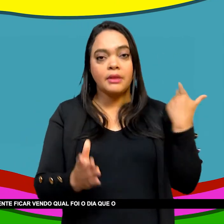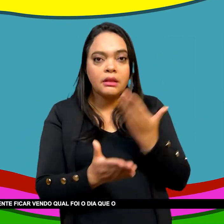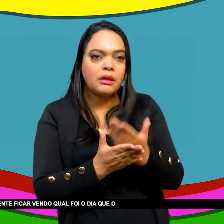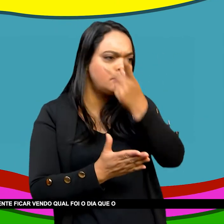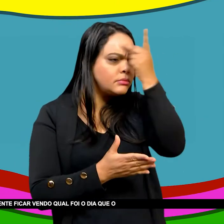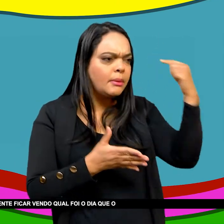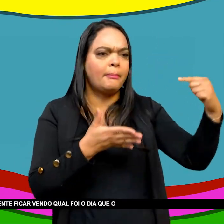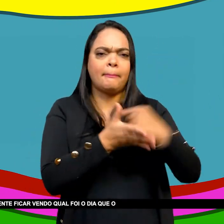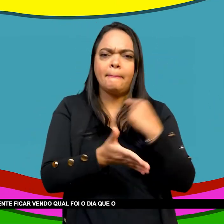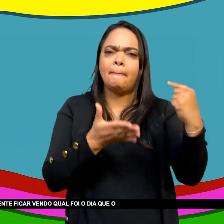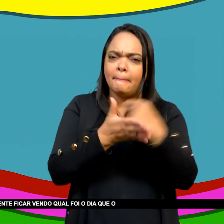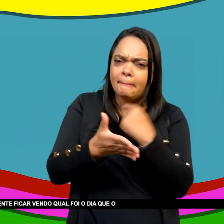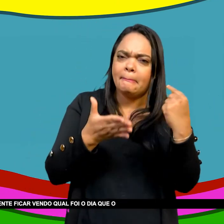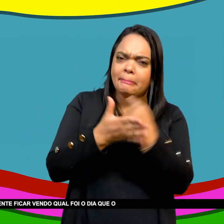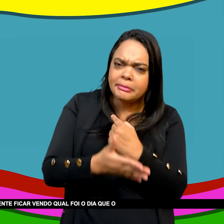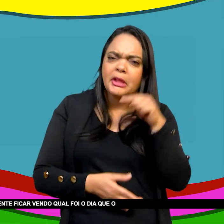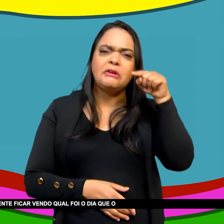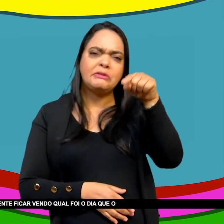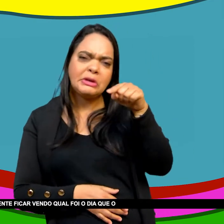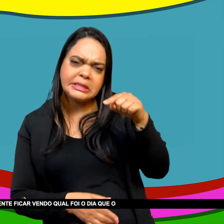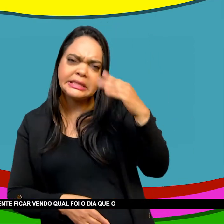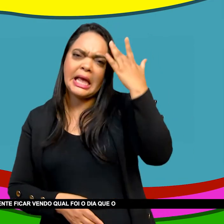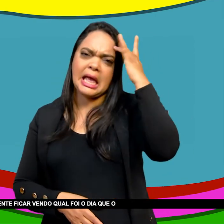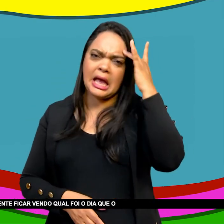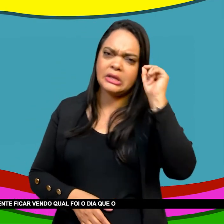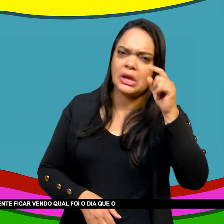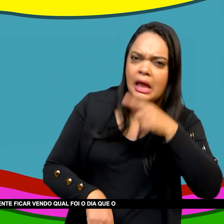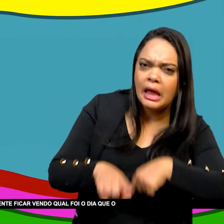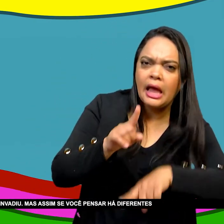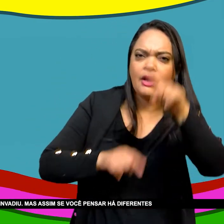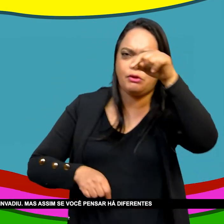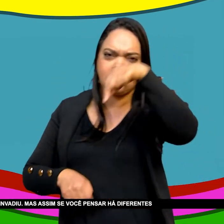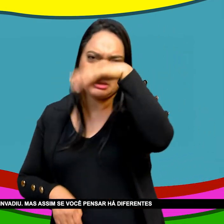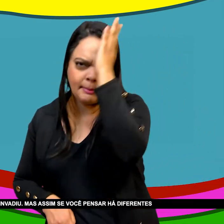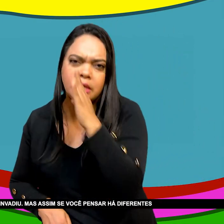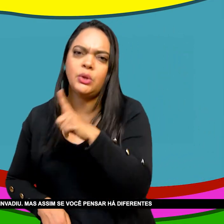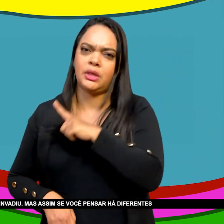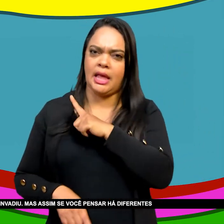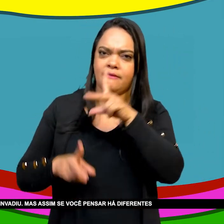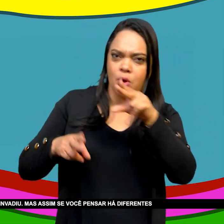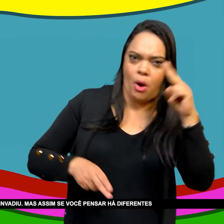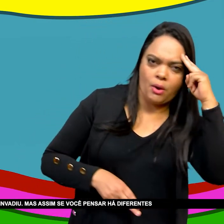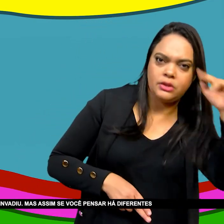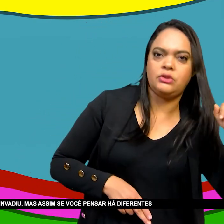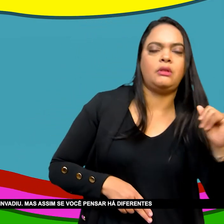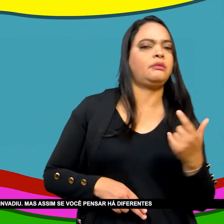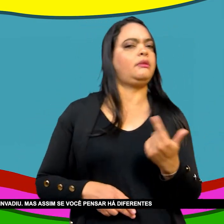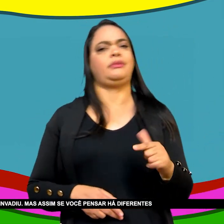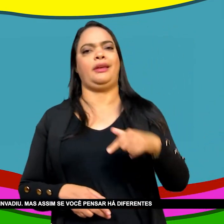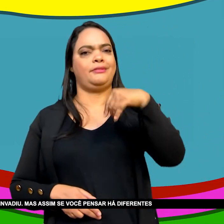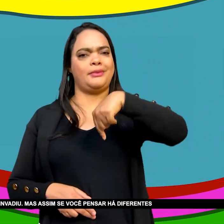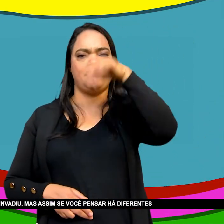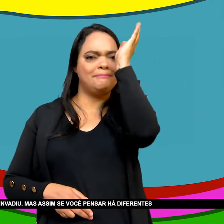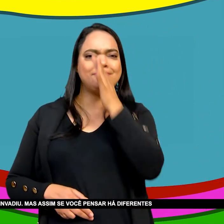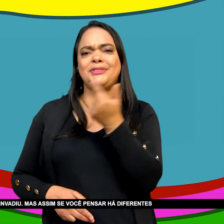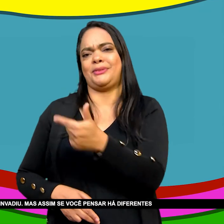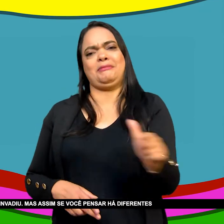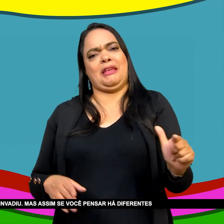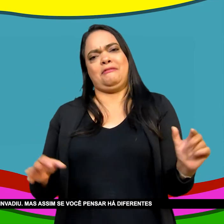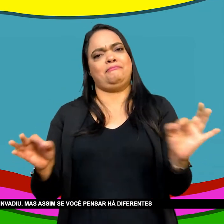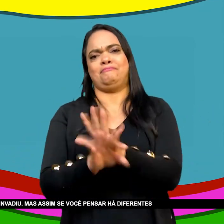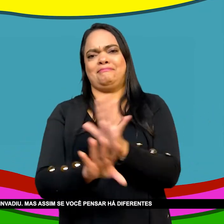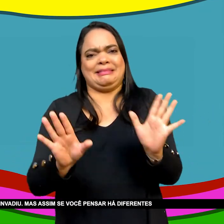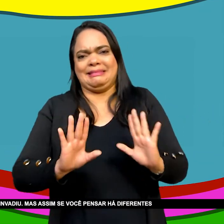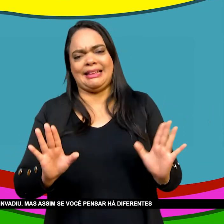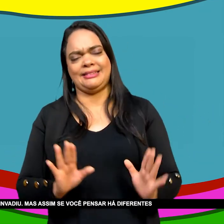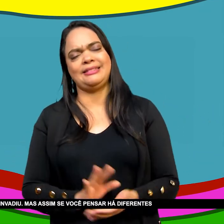conexões Não é necessariamente Ficar vendo qual foi o dia Que o Napoleão Resolver invadir o Brasil Ele não invadiu Mas assim